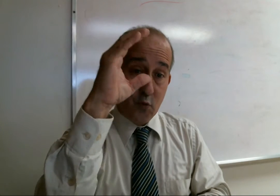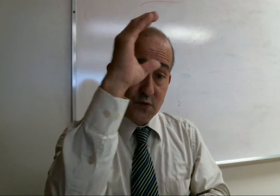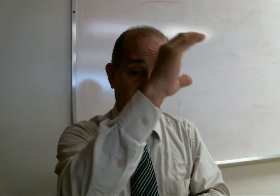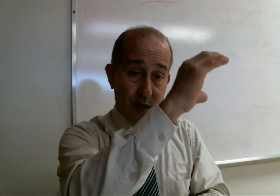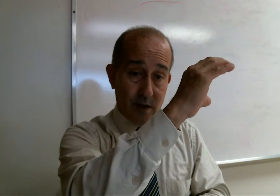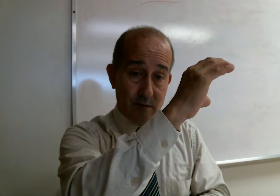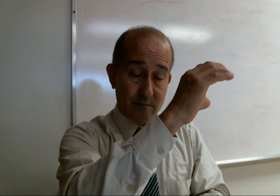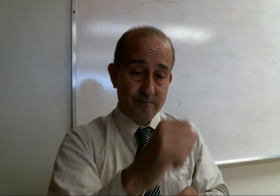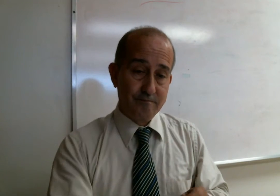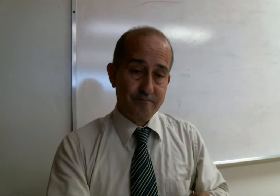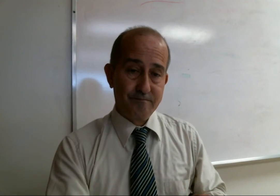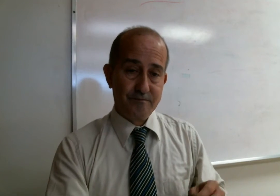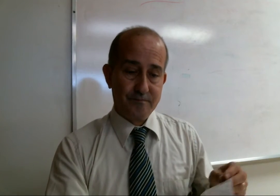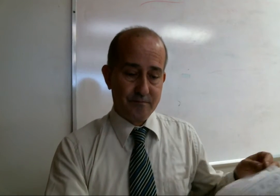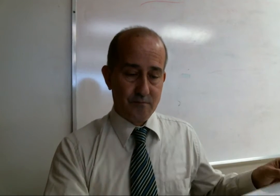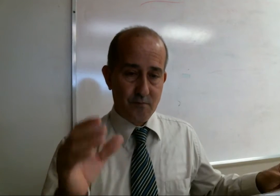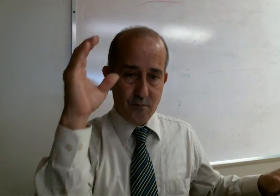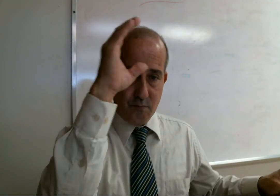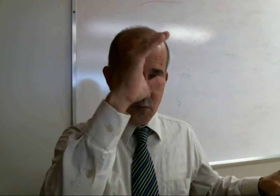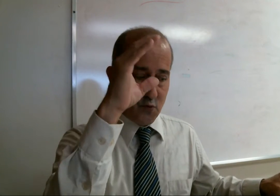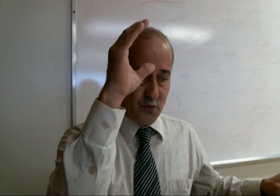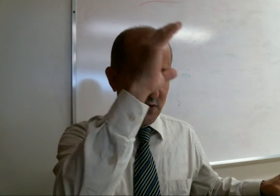buscar, buscar,